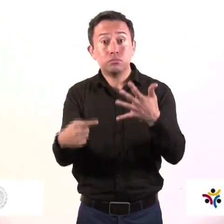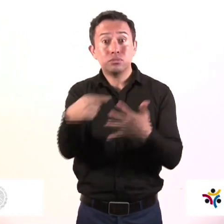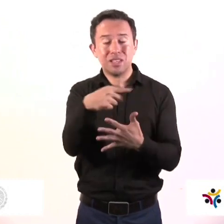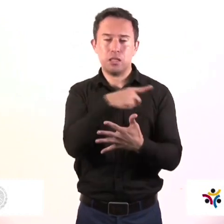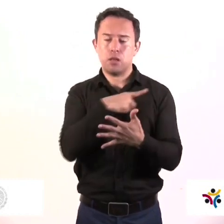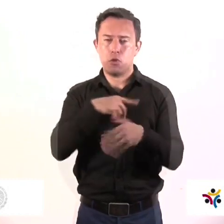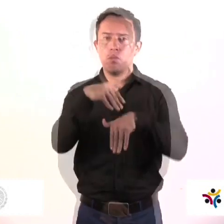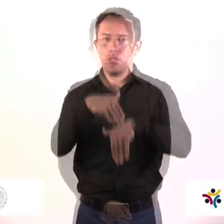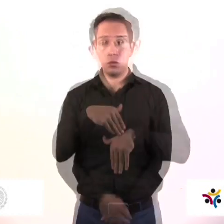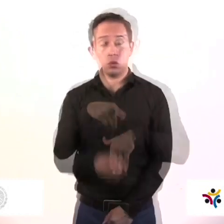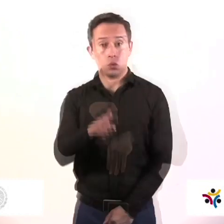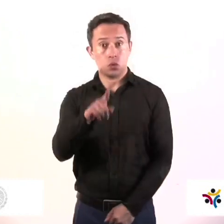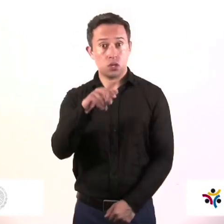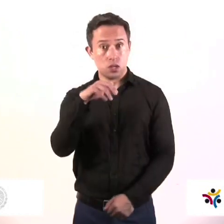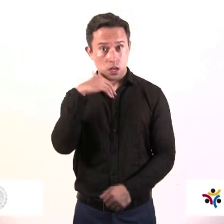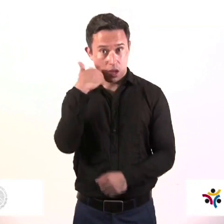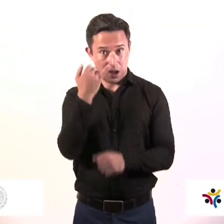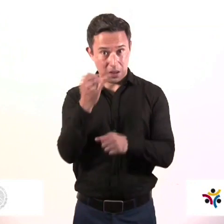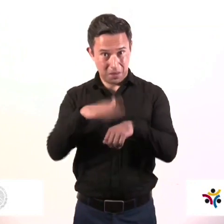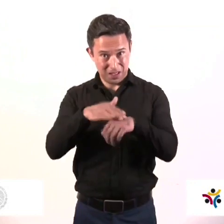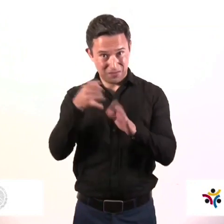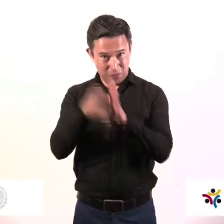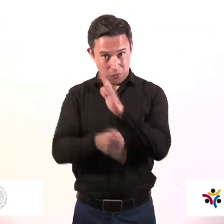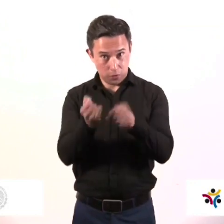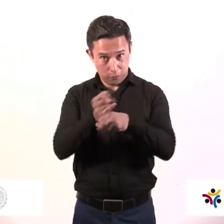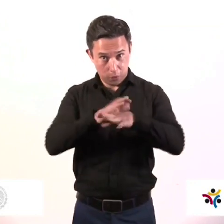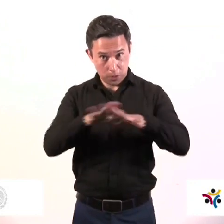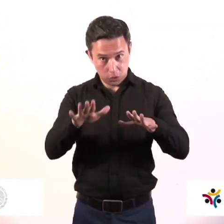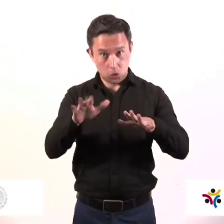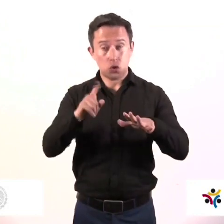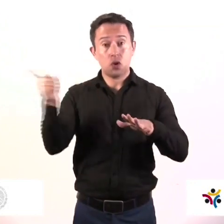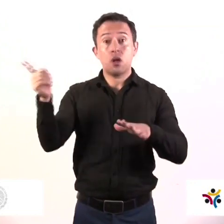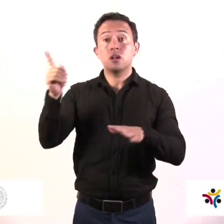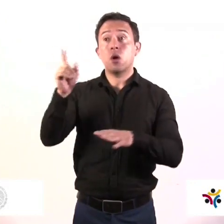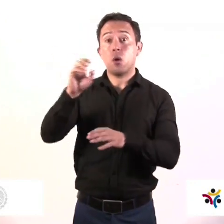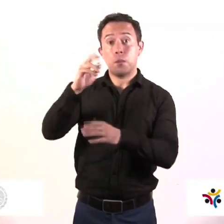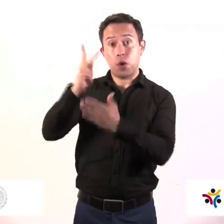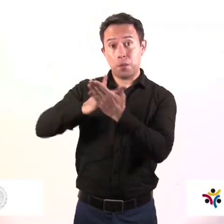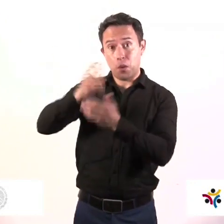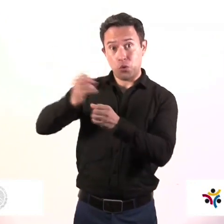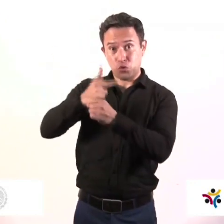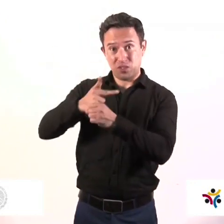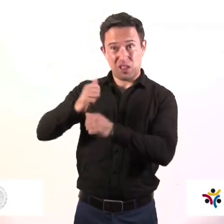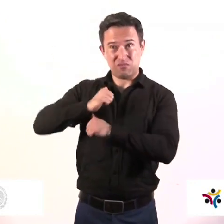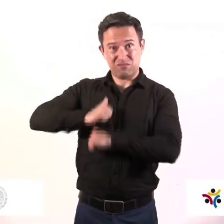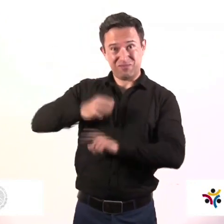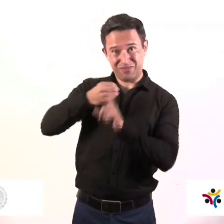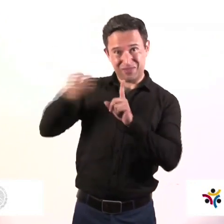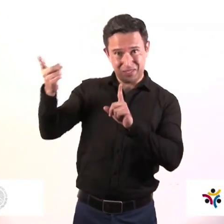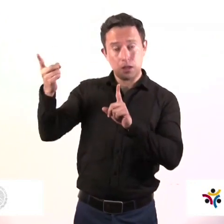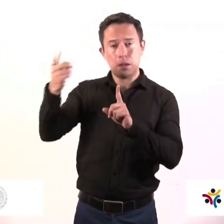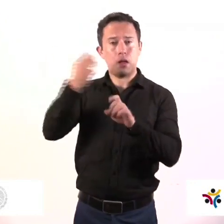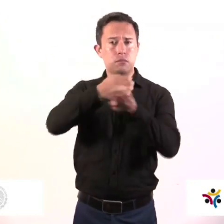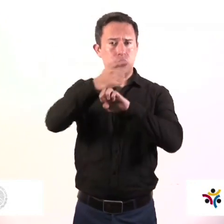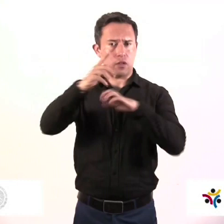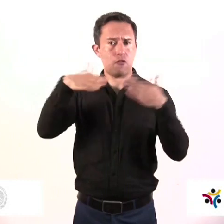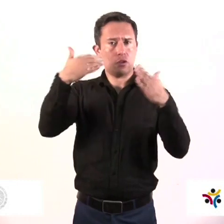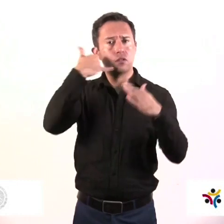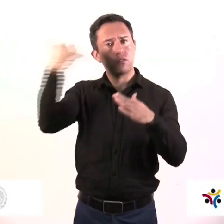.oportunidades.gov.mx Cedesol, Interior del País, Lada Sin Costo,